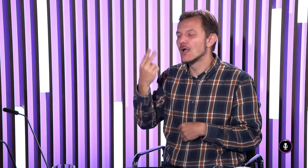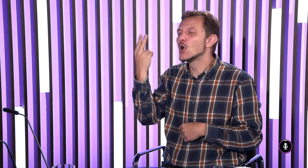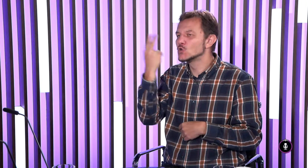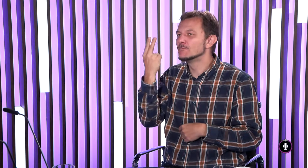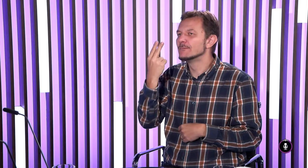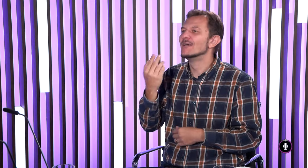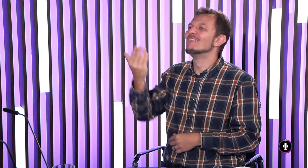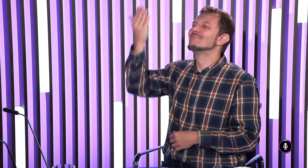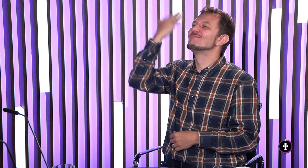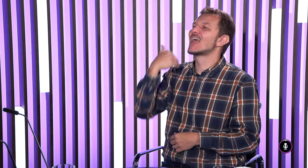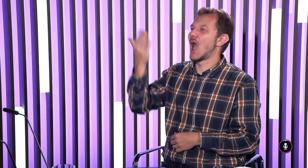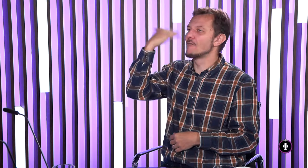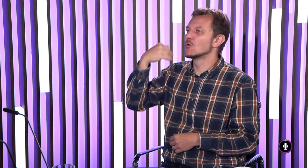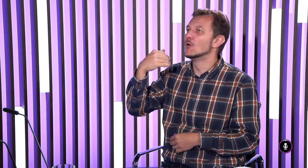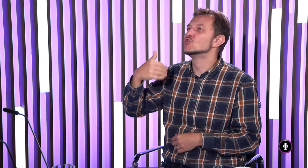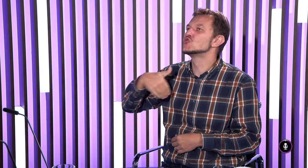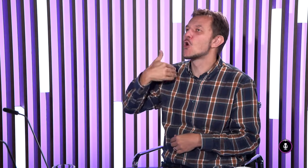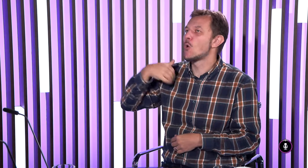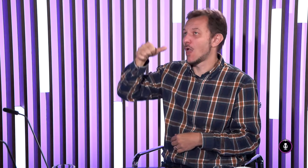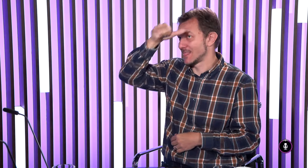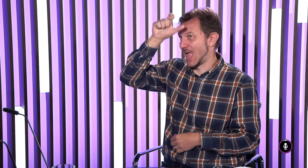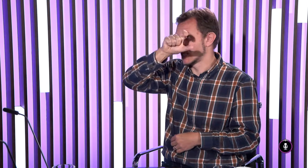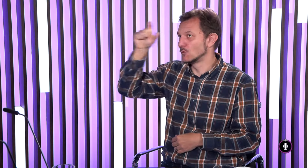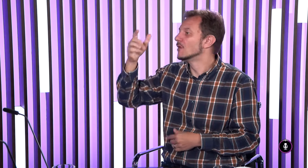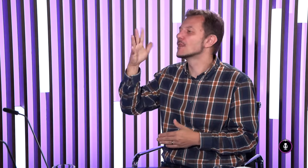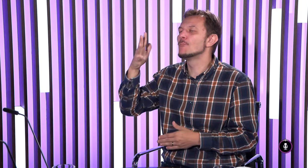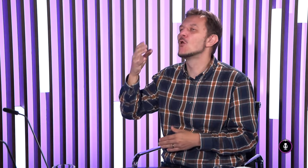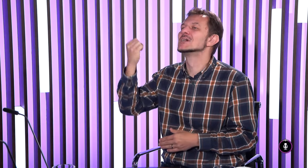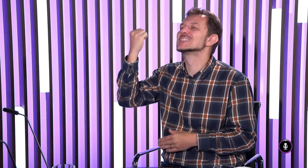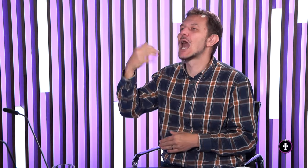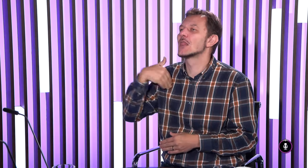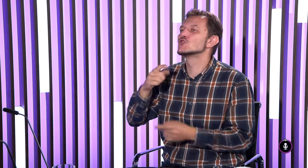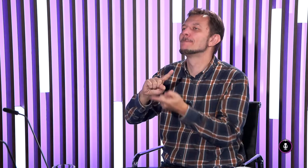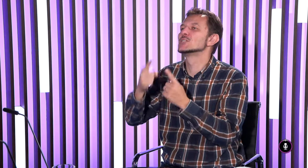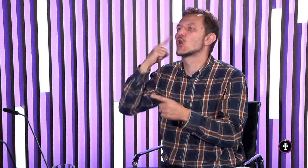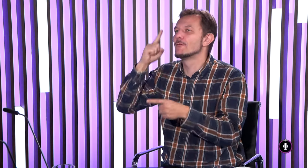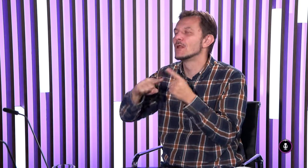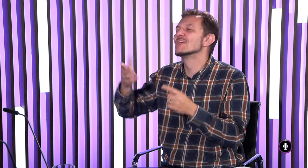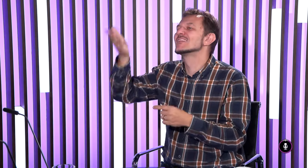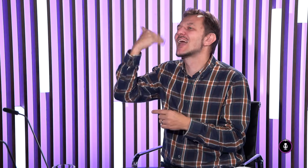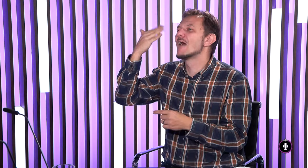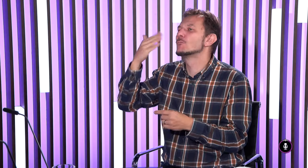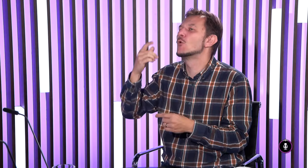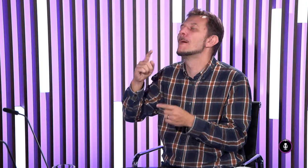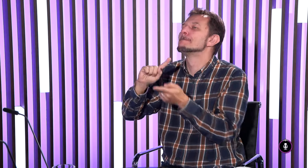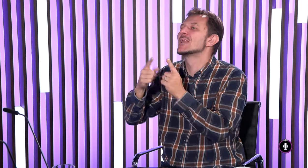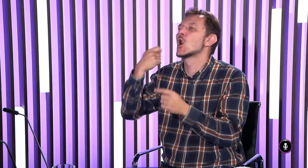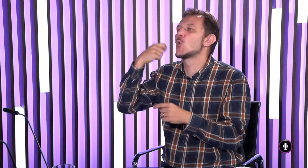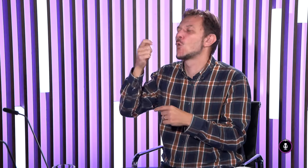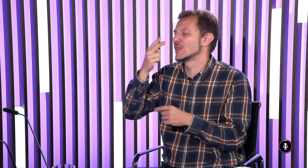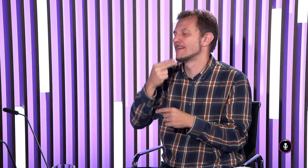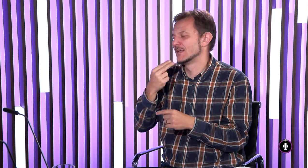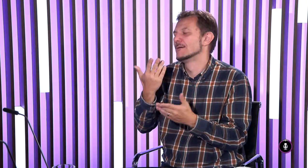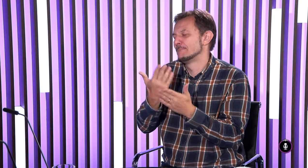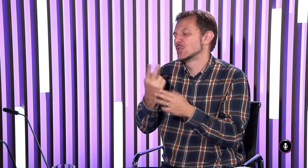cítime podobne toto slovo ja rozumiem že dávnejšie škola boli názvy že základná škola nebola ešte pre sluchovo